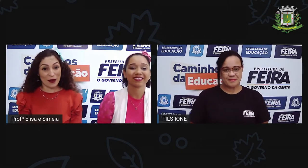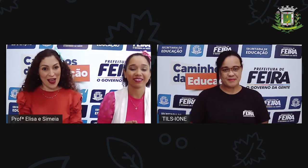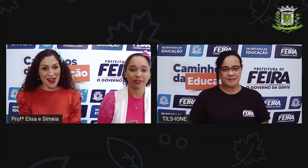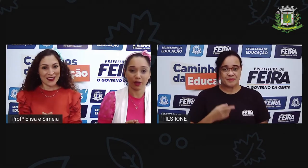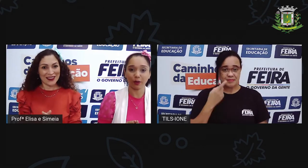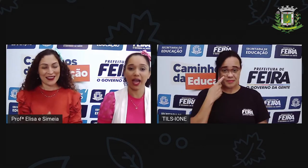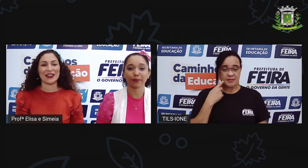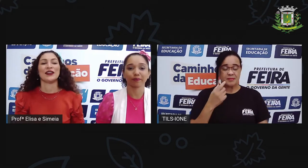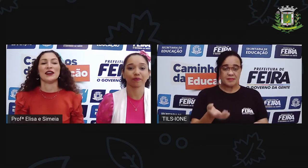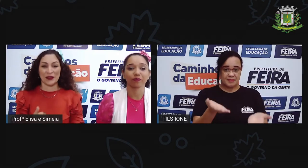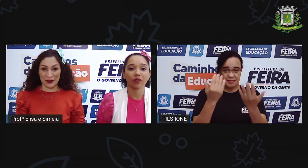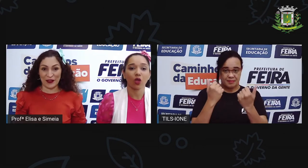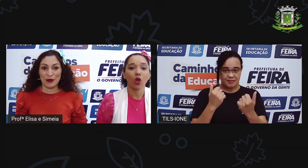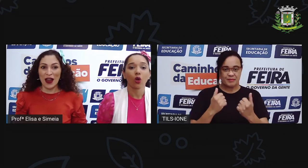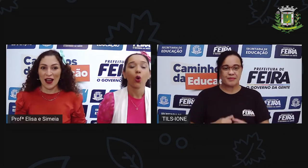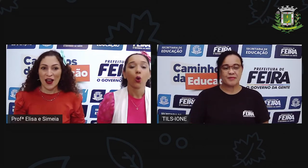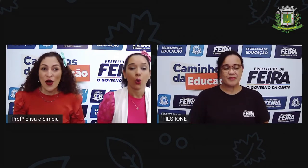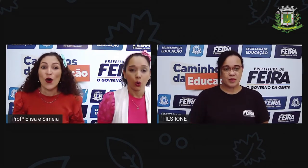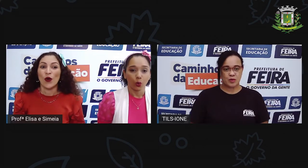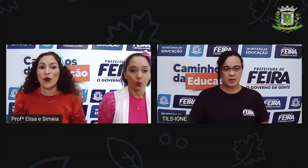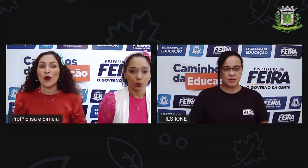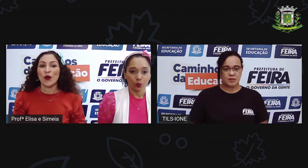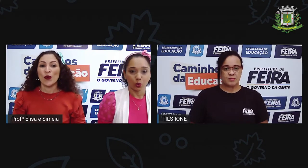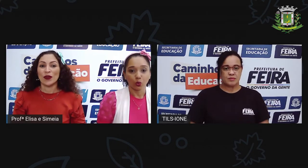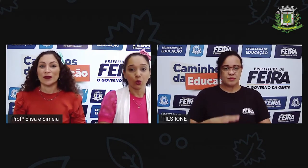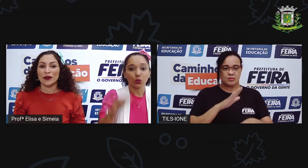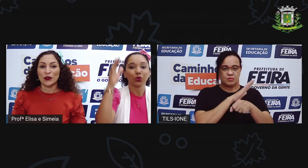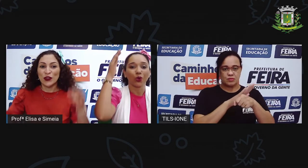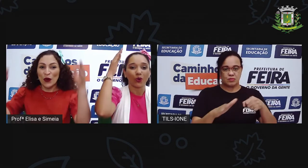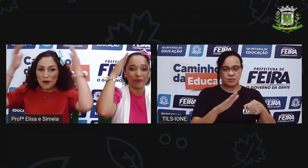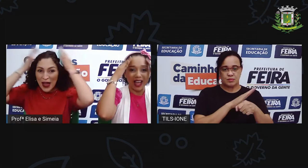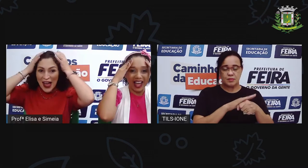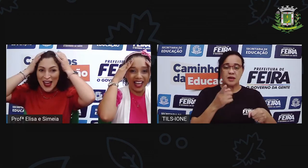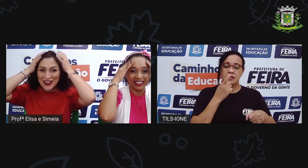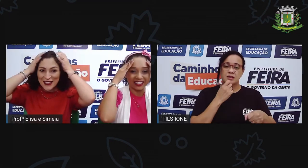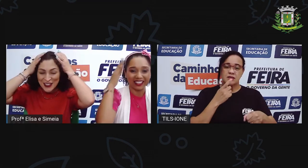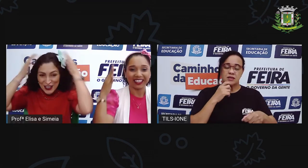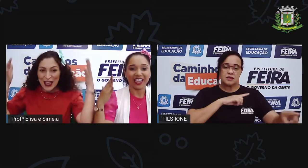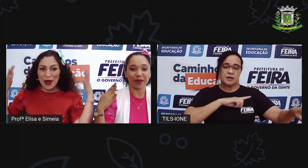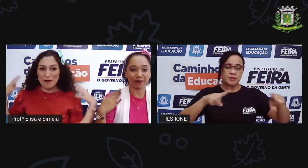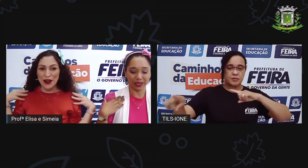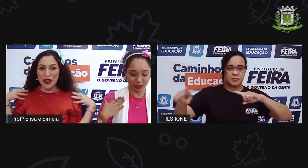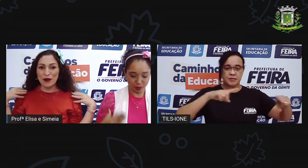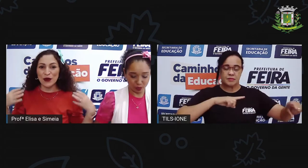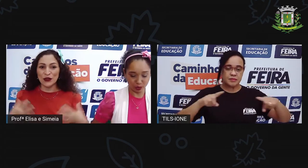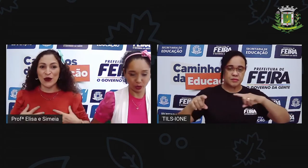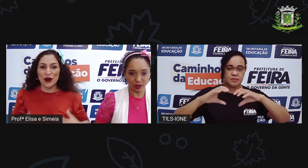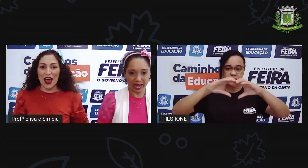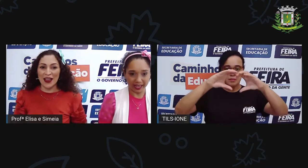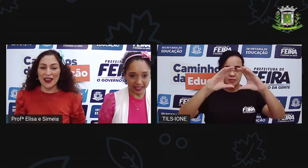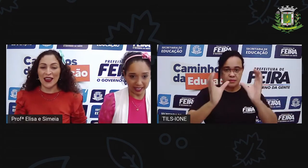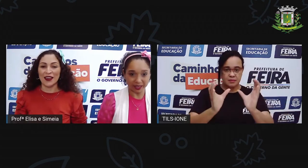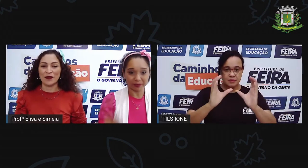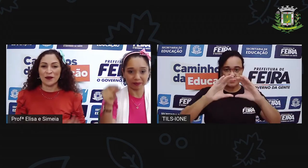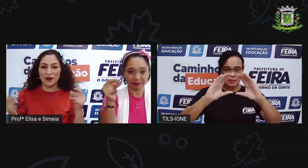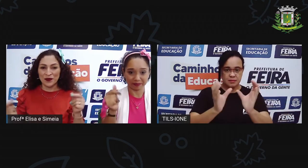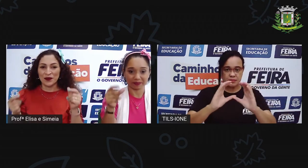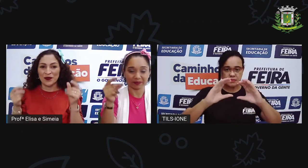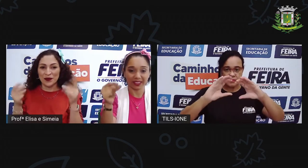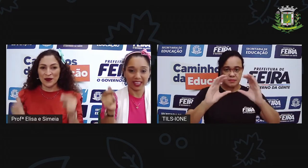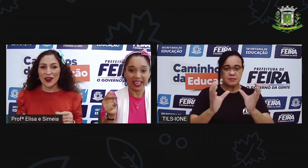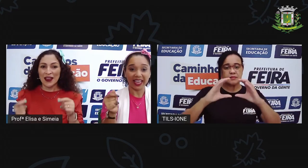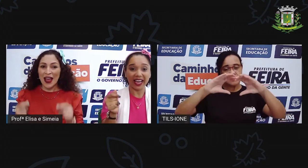Vamos lá? Vamos lá. Vamos lá. O tomate é primo do caqui.